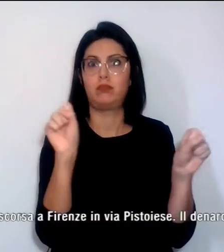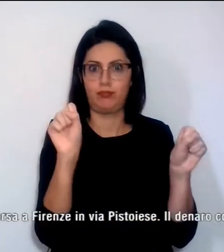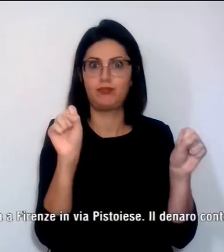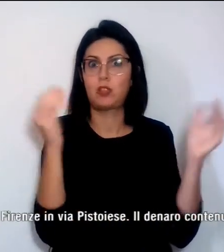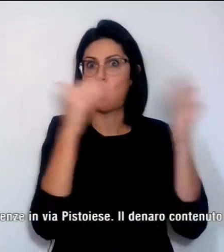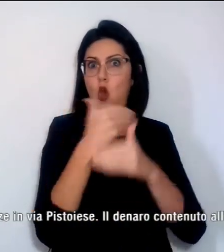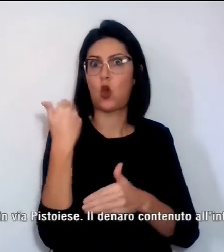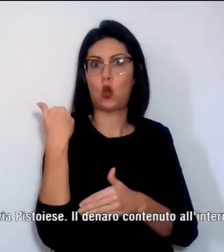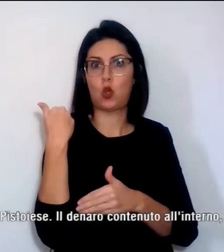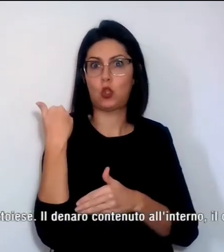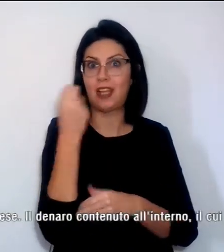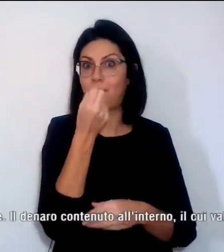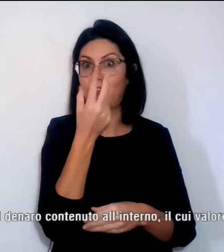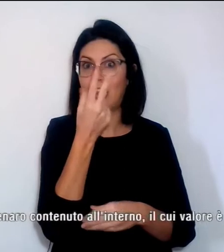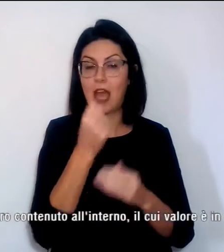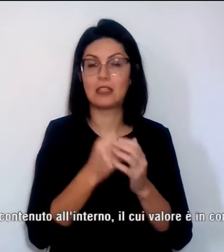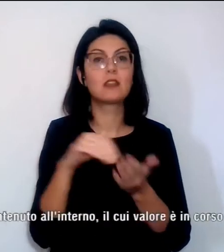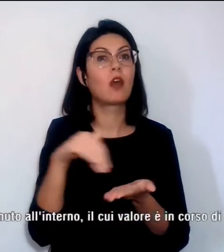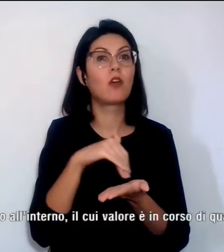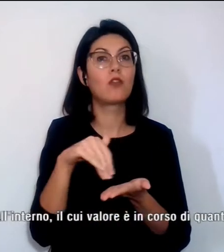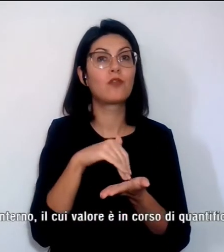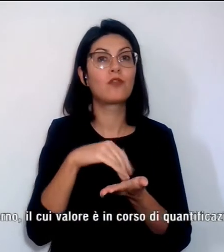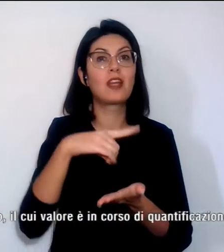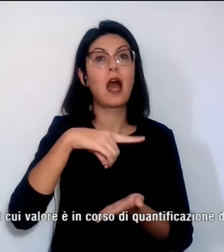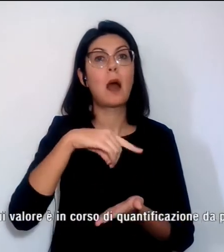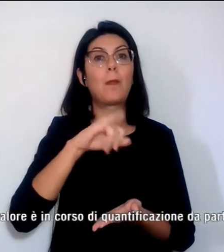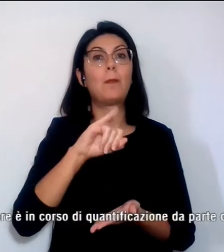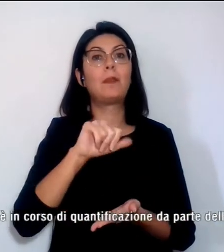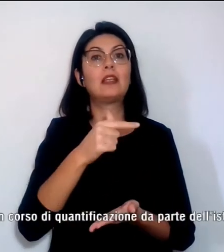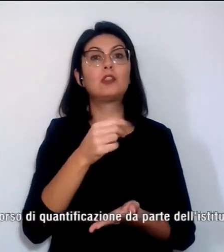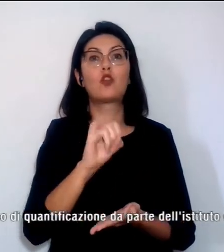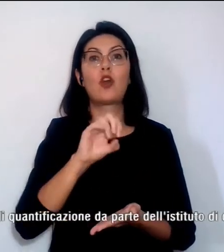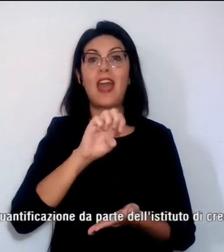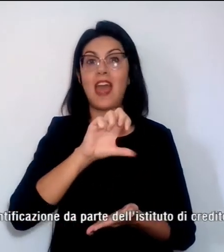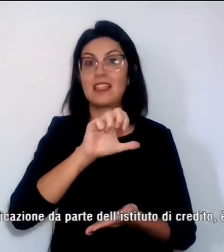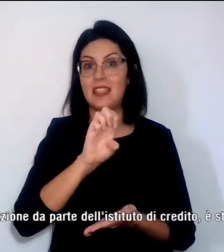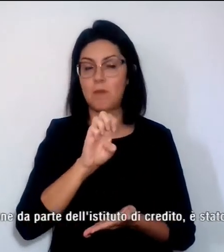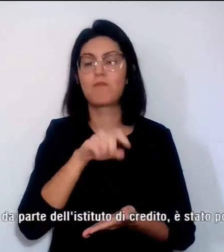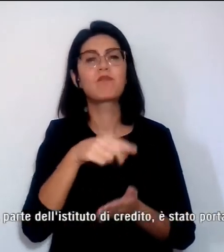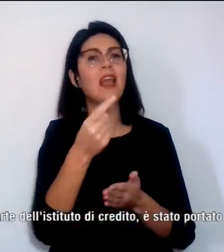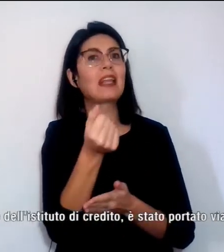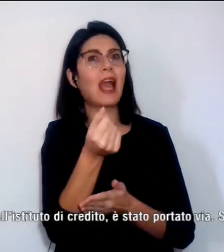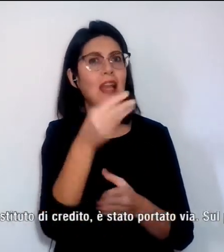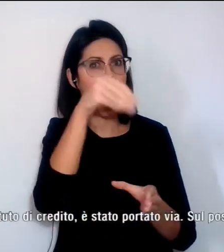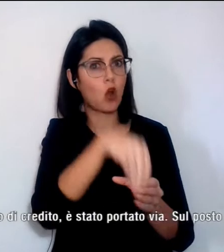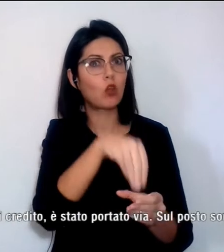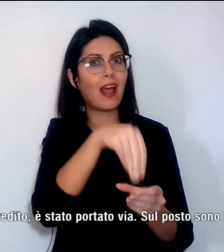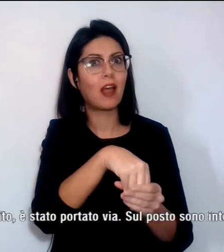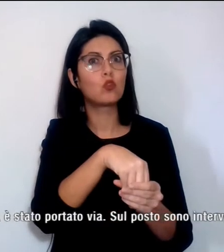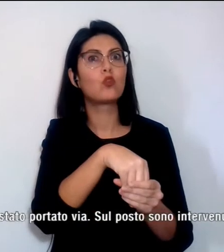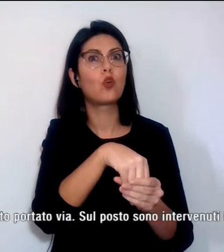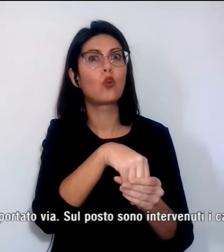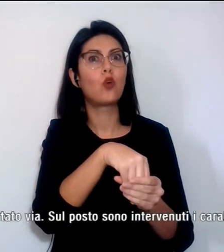a Firenze in via Pistoiese. Il denaro contenuto all'interno